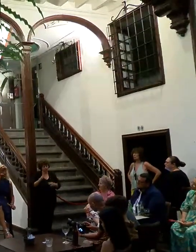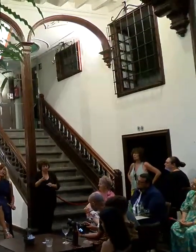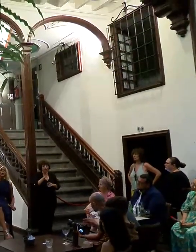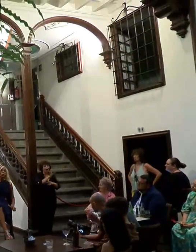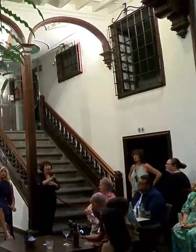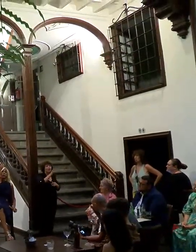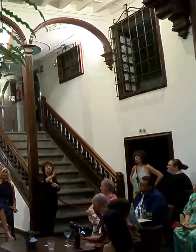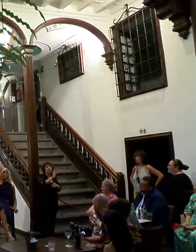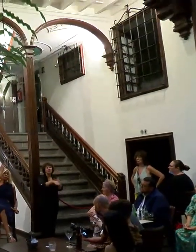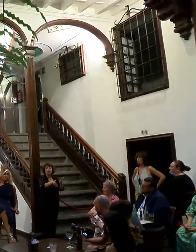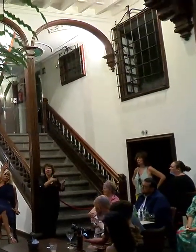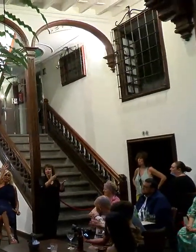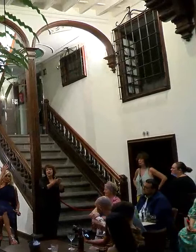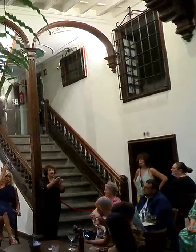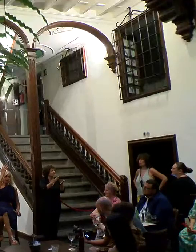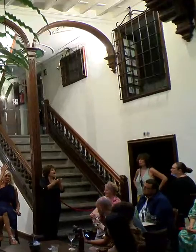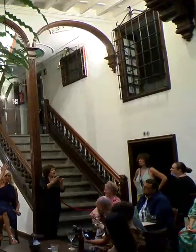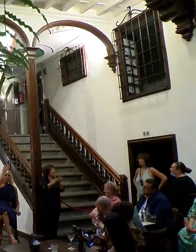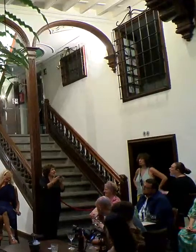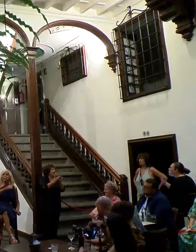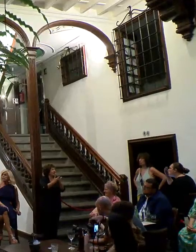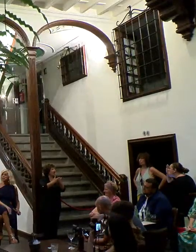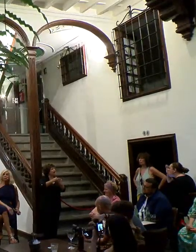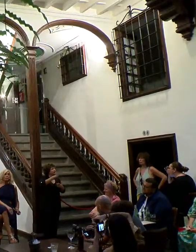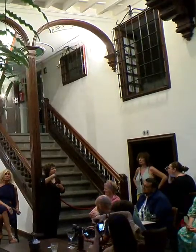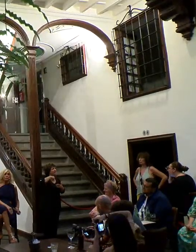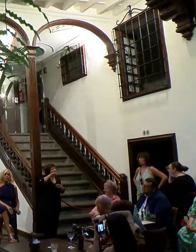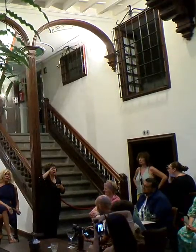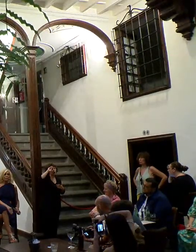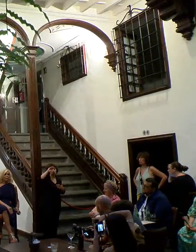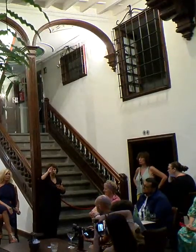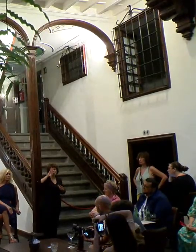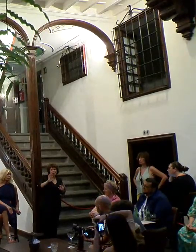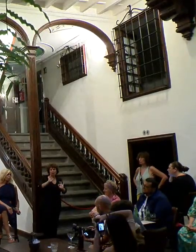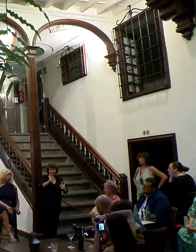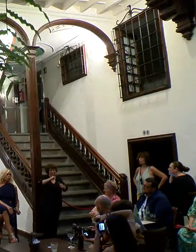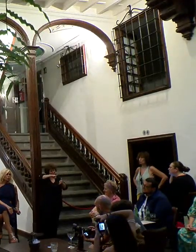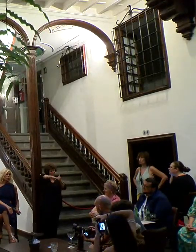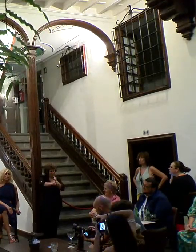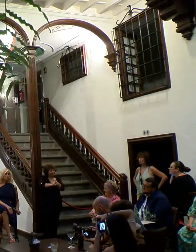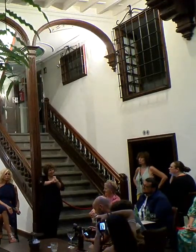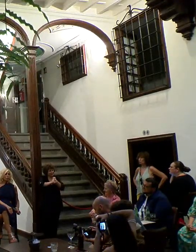tú no se lo sé que estés con alguien que sé que no existe